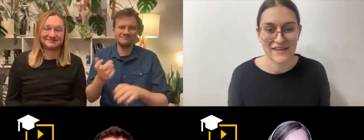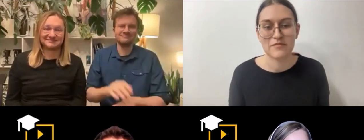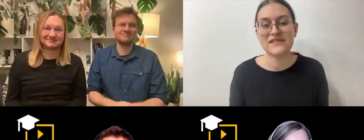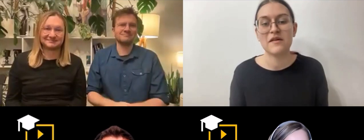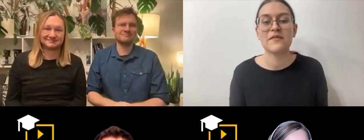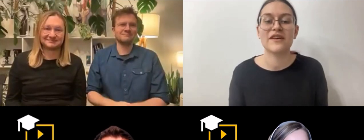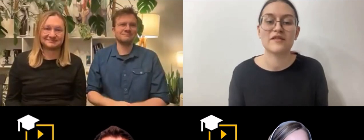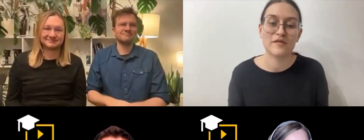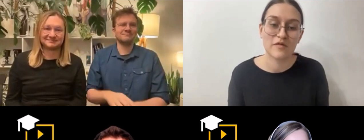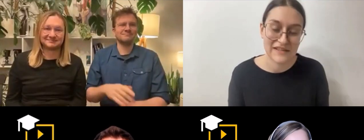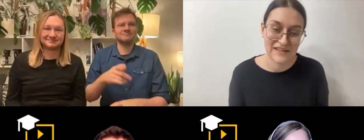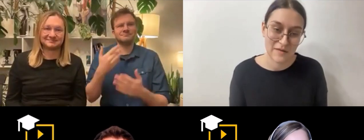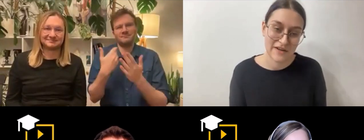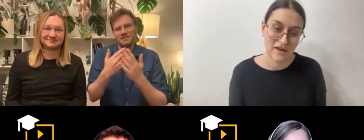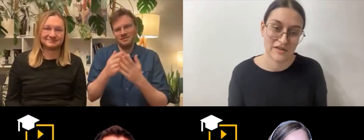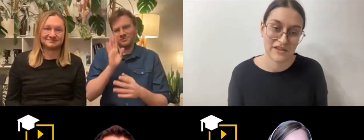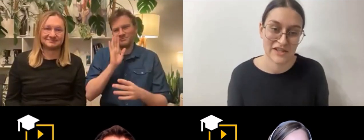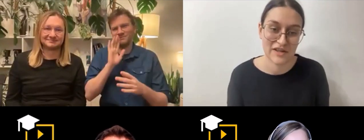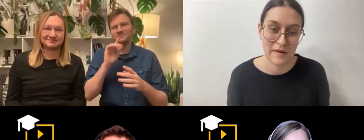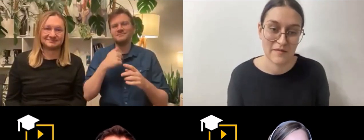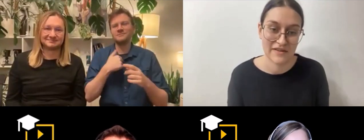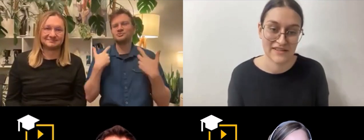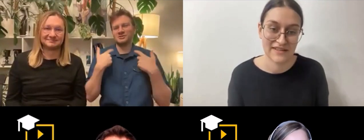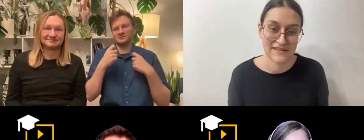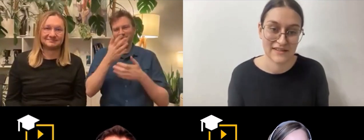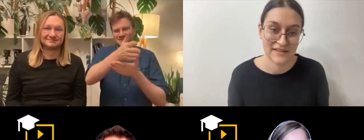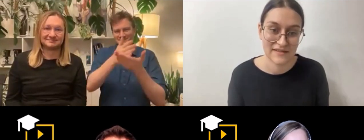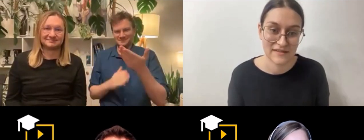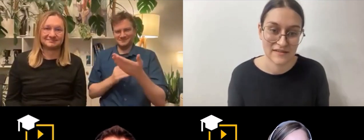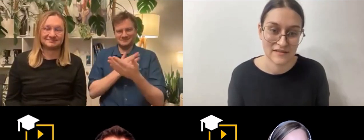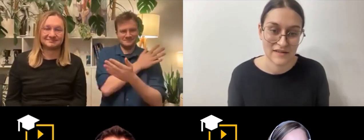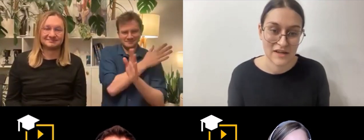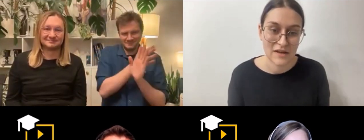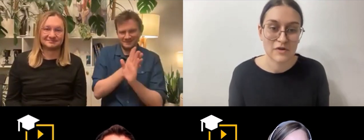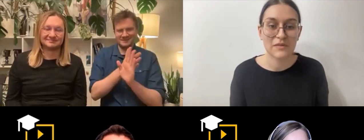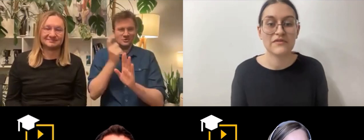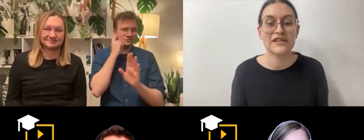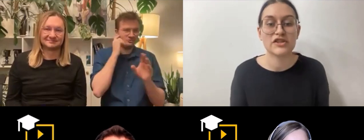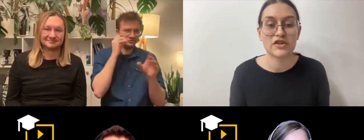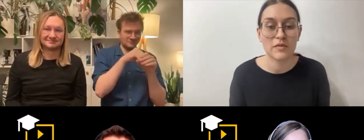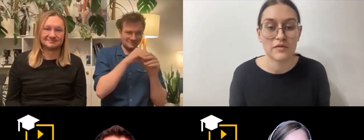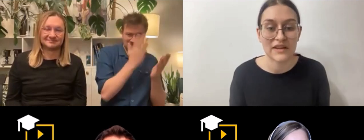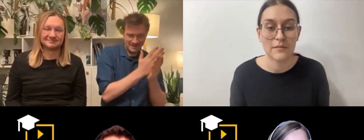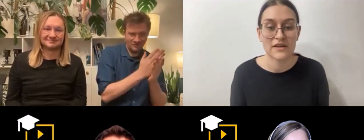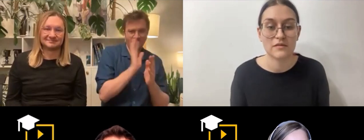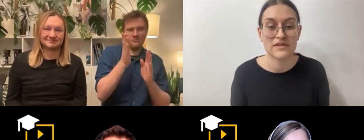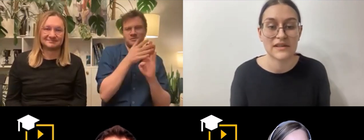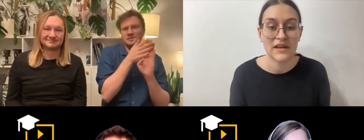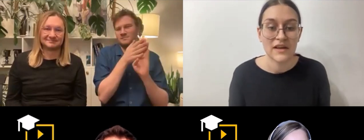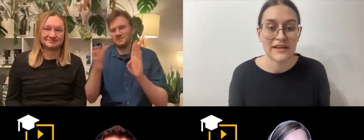Poznałem wielu głuchych znajomych i od nich też czerpałem właśnie ten język. Można powiedzieć, że to był taki bardzo mocny, taka